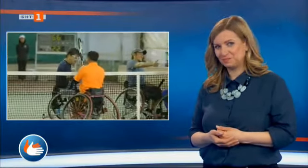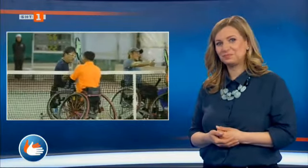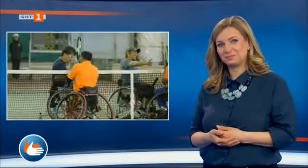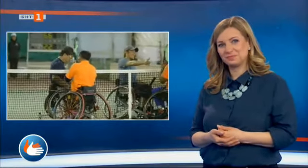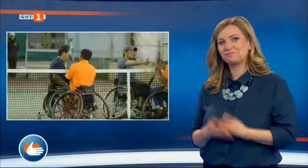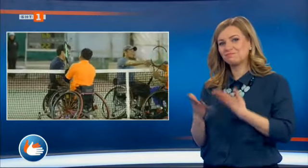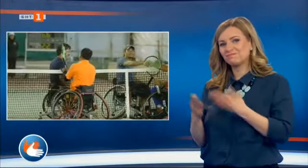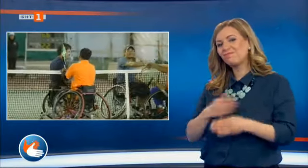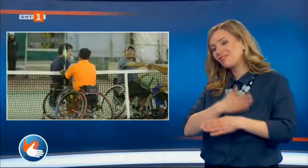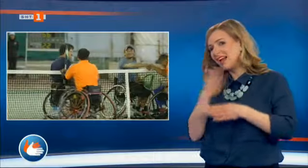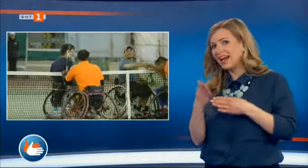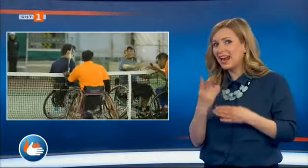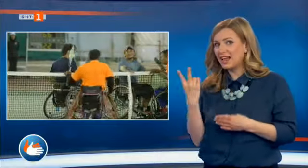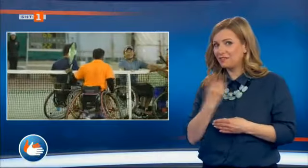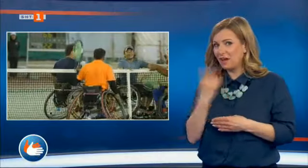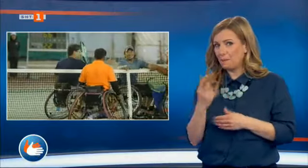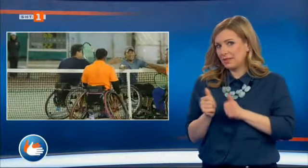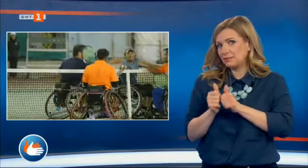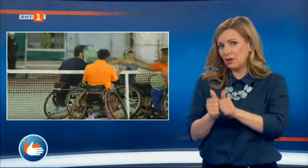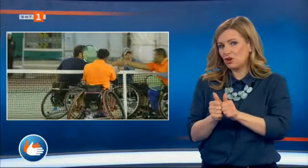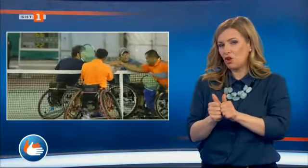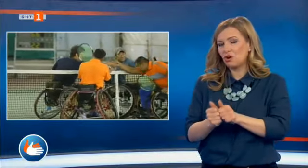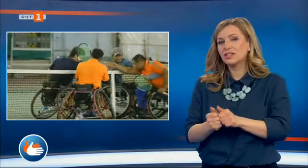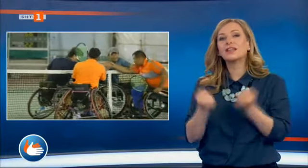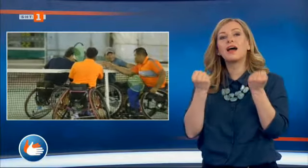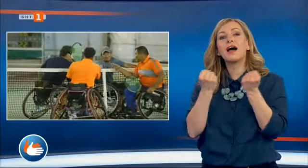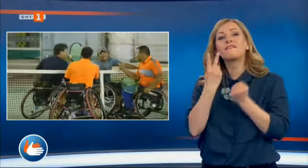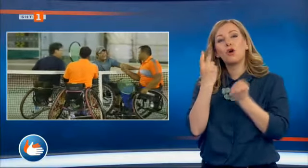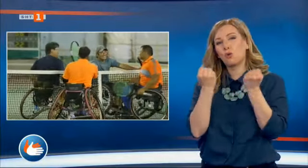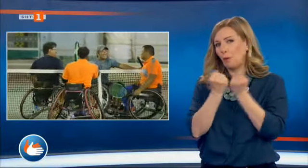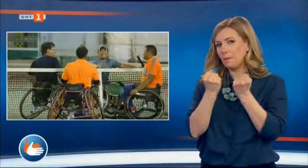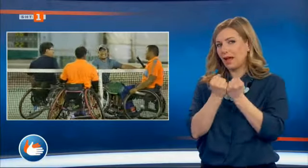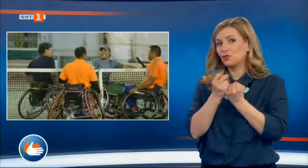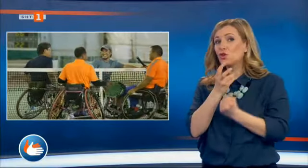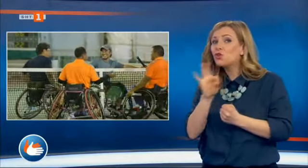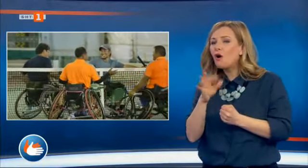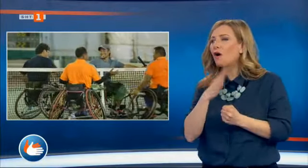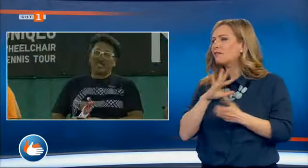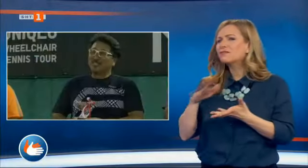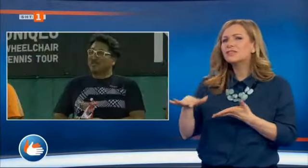Накрая той и партньорът му завършват втори. Но всички са се насладили на играта.